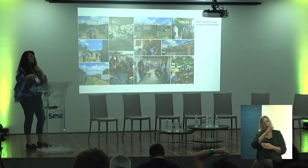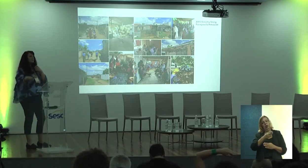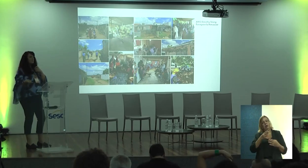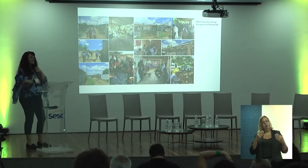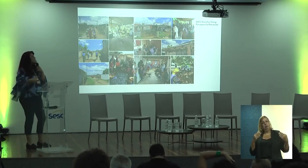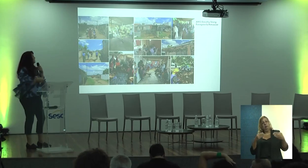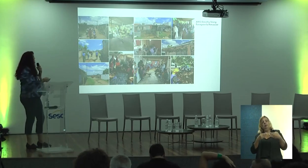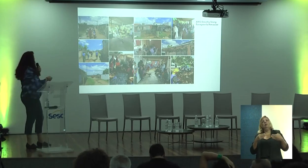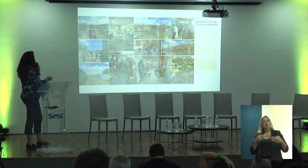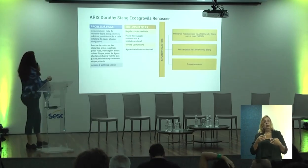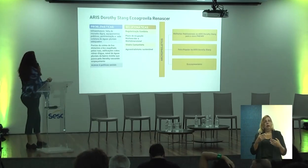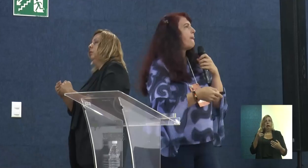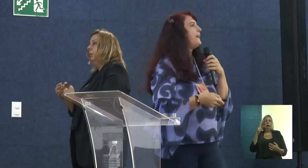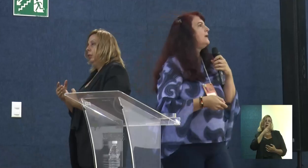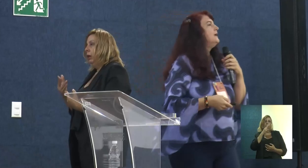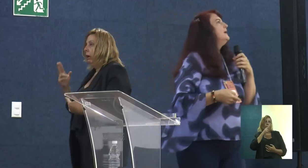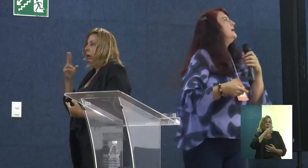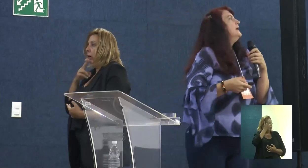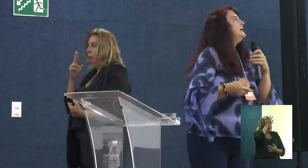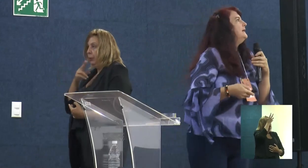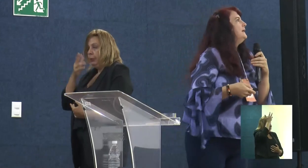com um tempo mais curto.